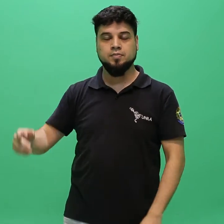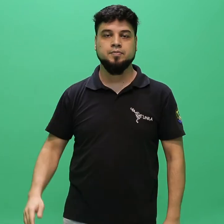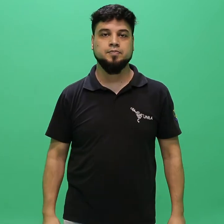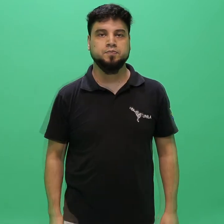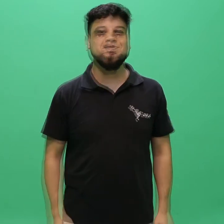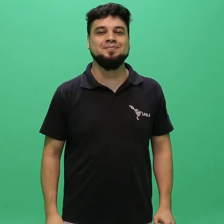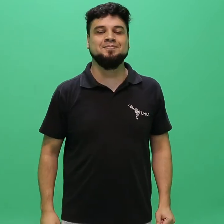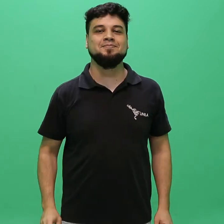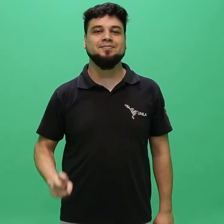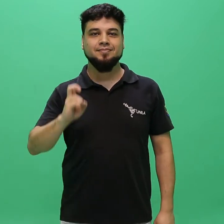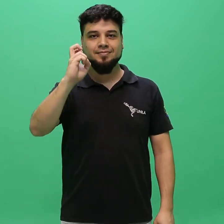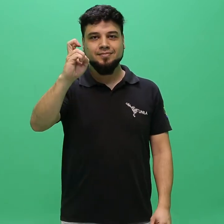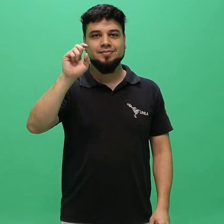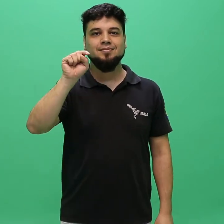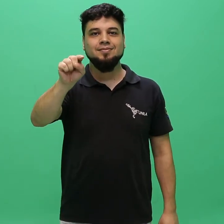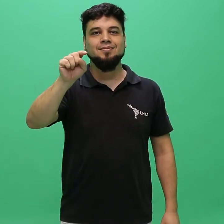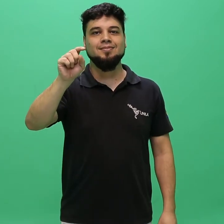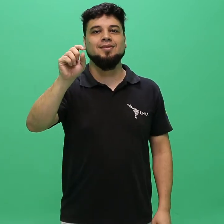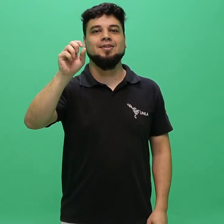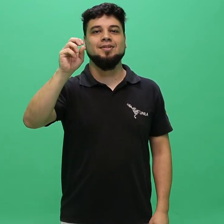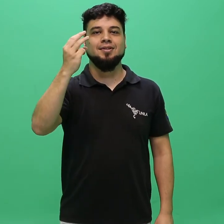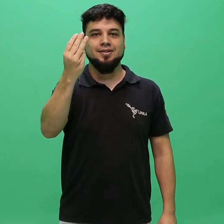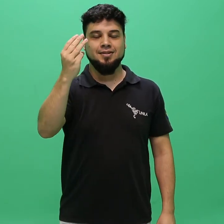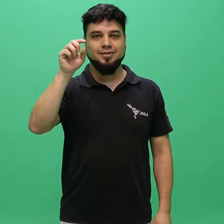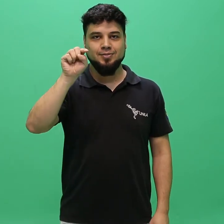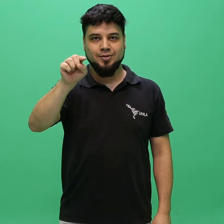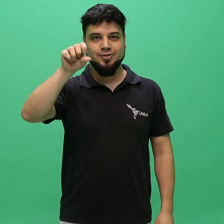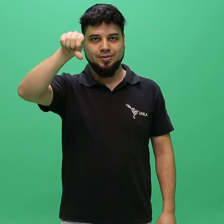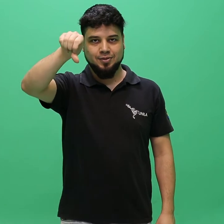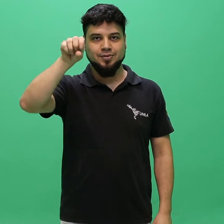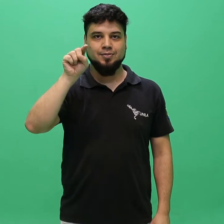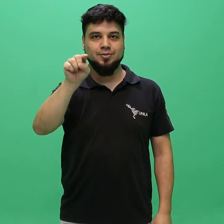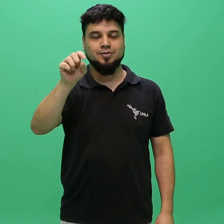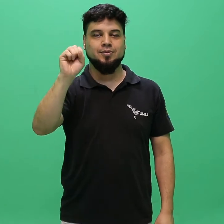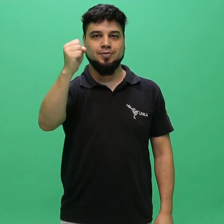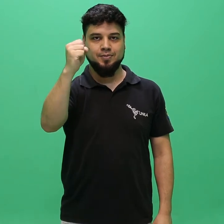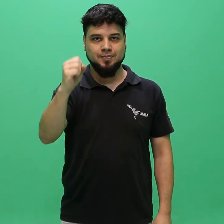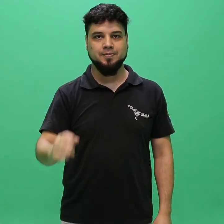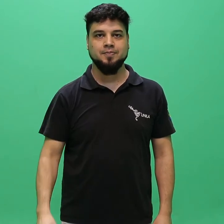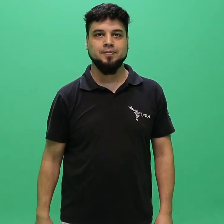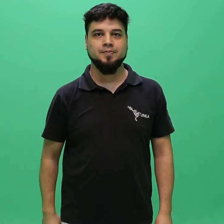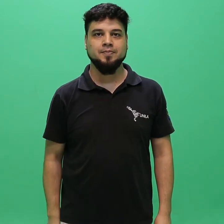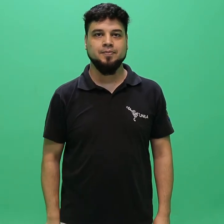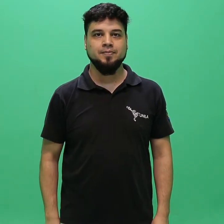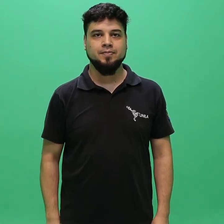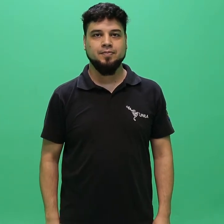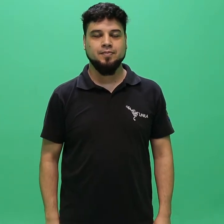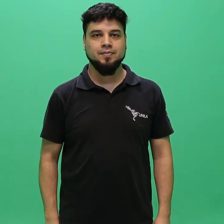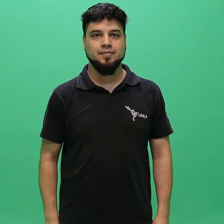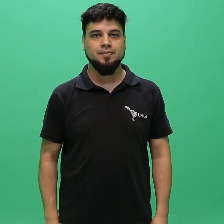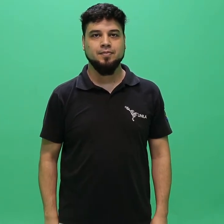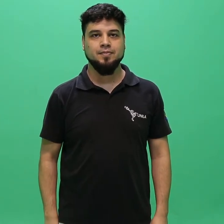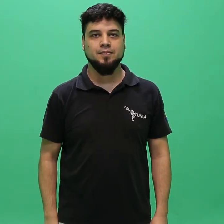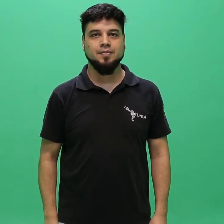5.3.9.8. As informações não